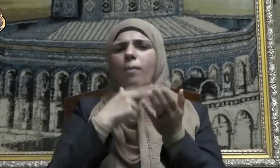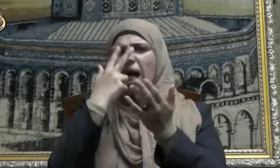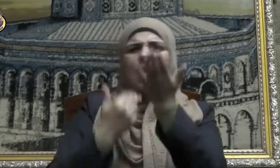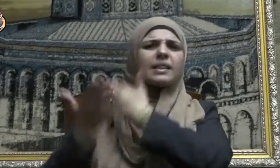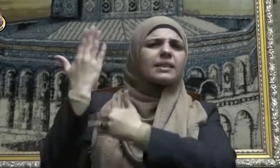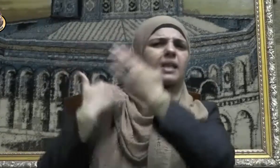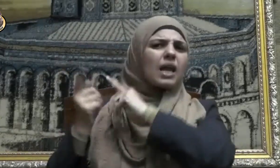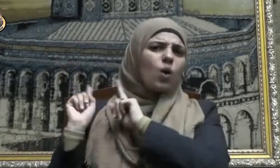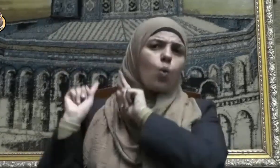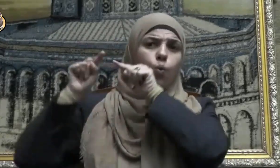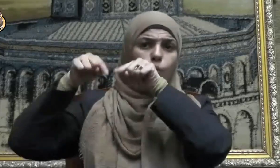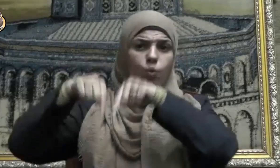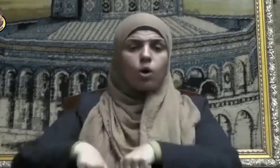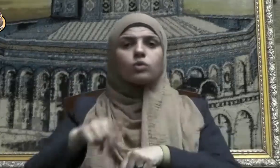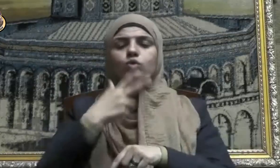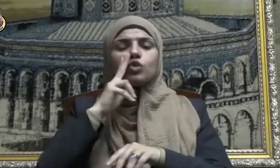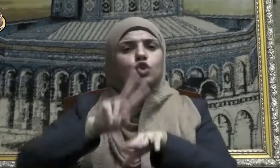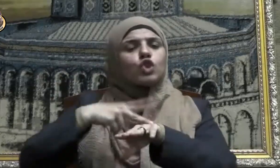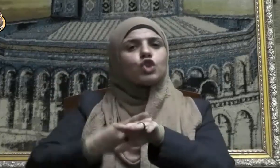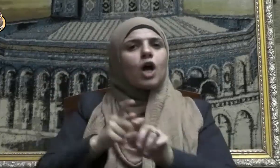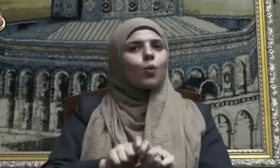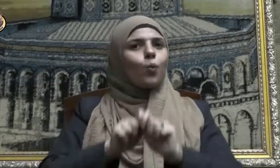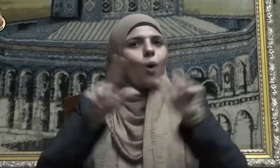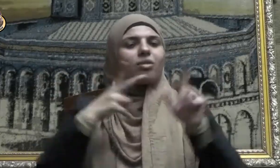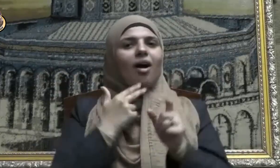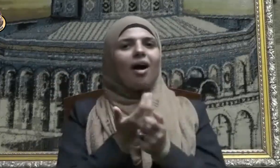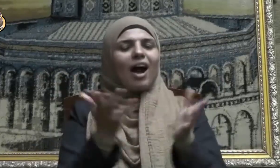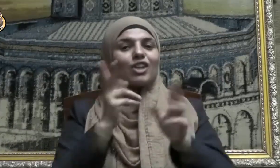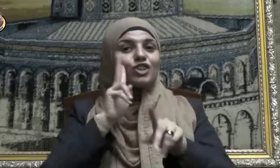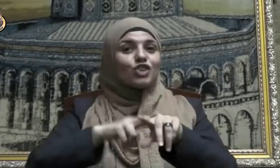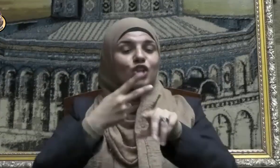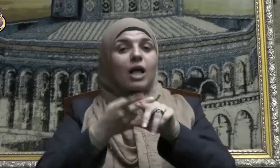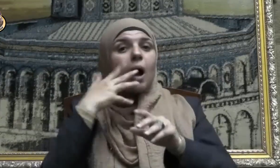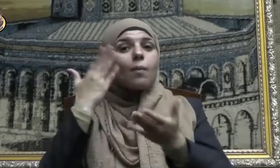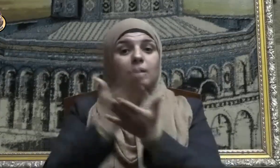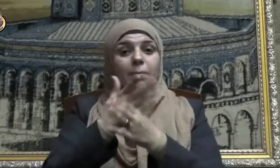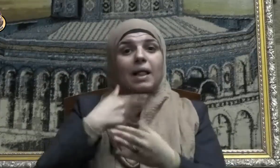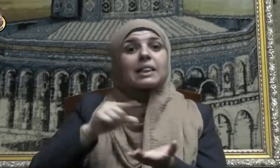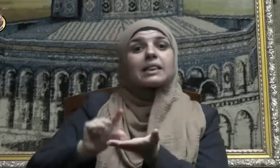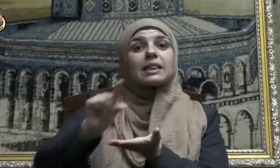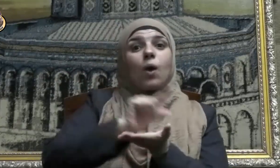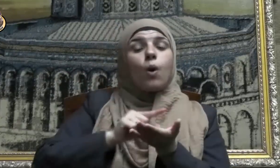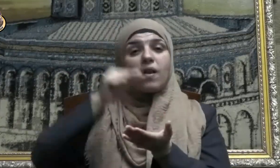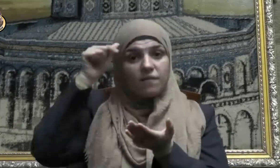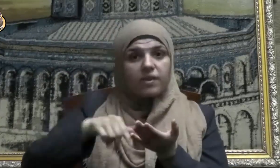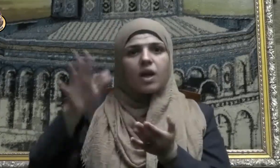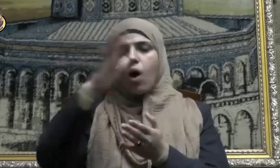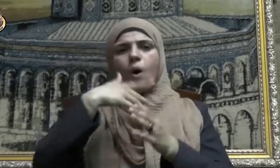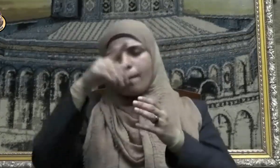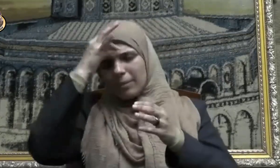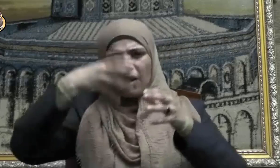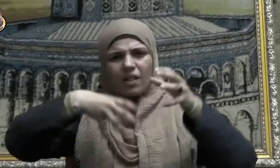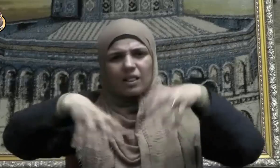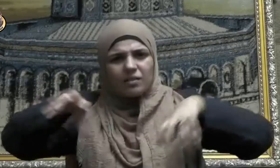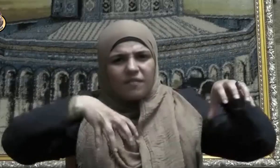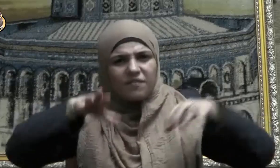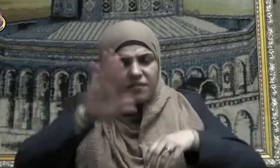يعد خير شاهد على أن الدول التي تمحلت أو تمزقت أو حتى اندثرت